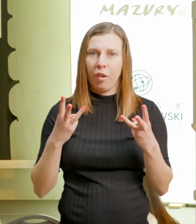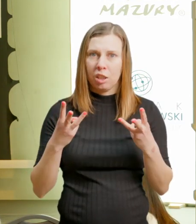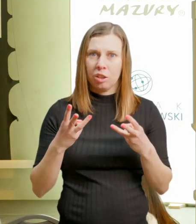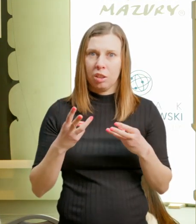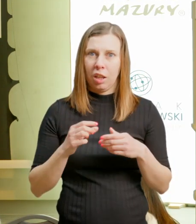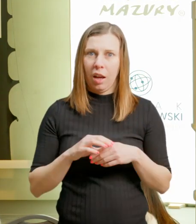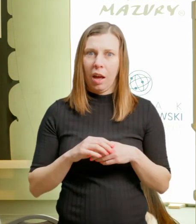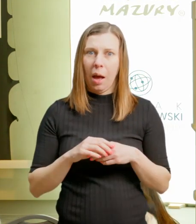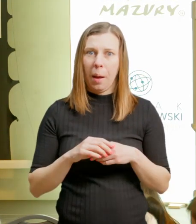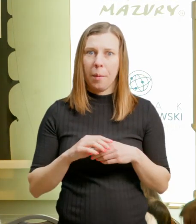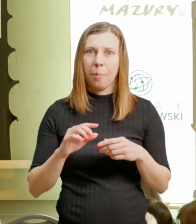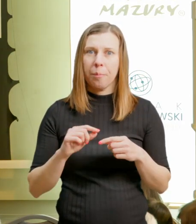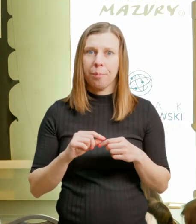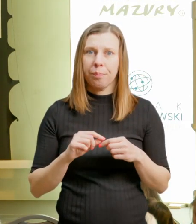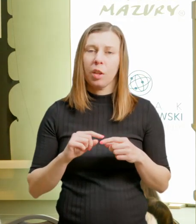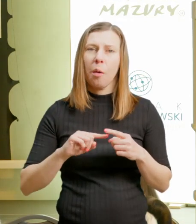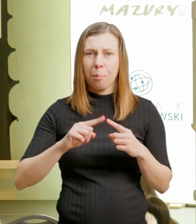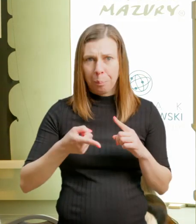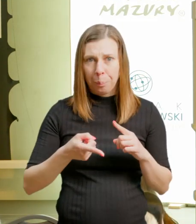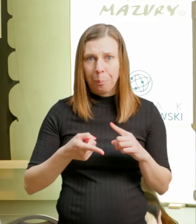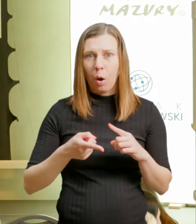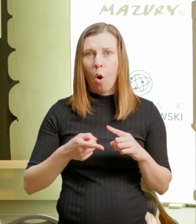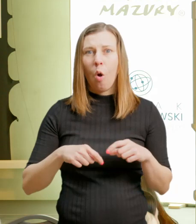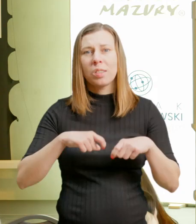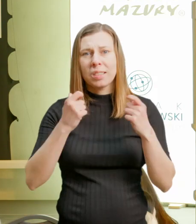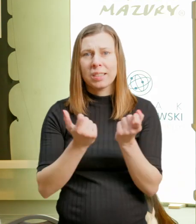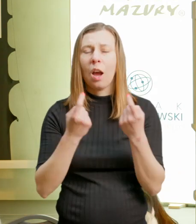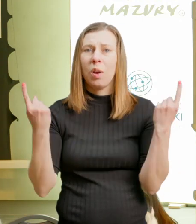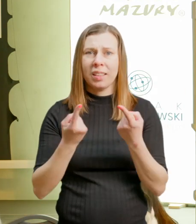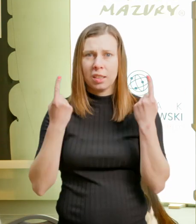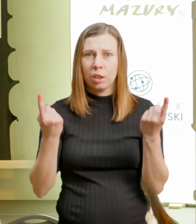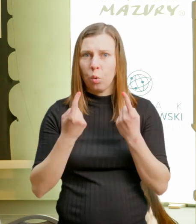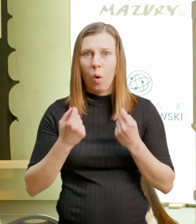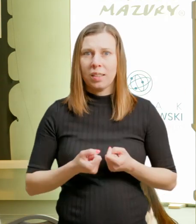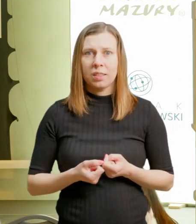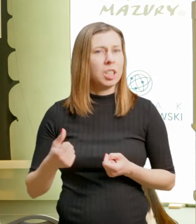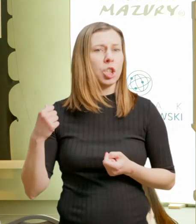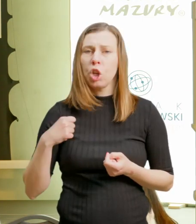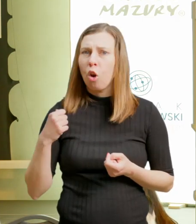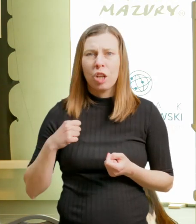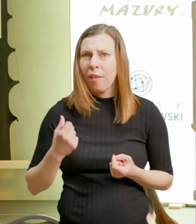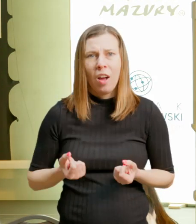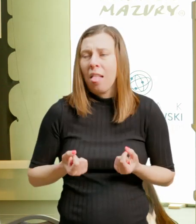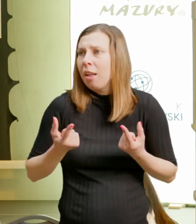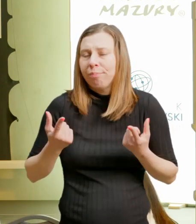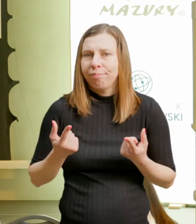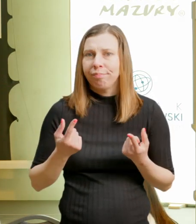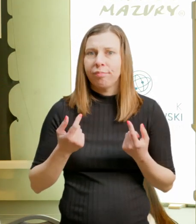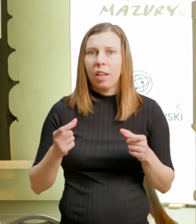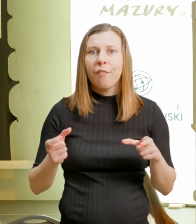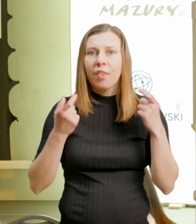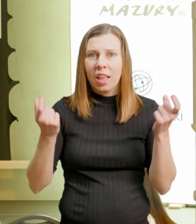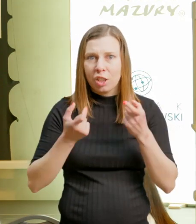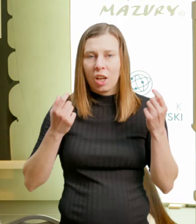niematerialnej. I co znamienne również, po tej całej sytuacji, tych nieoczekiwanych